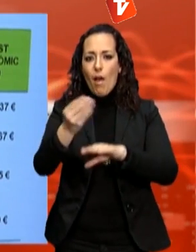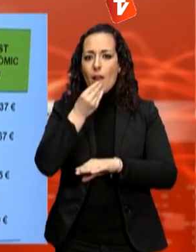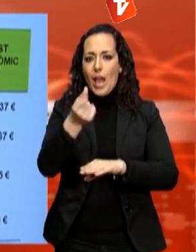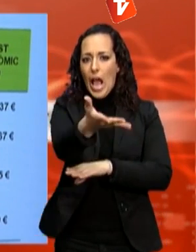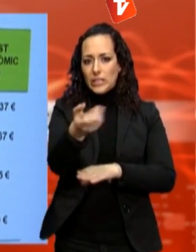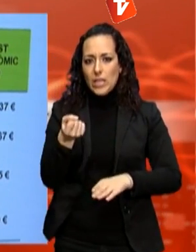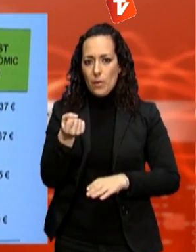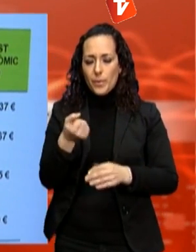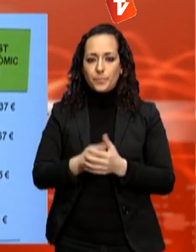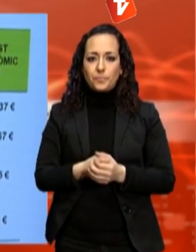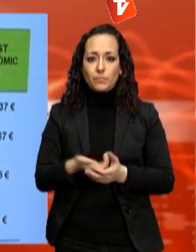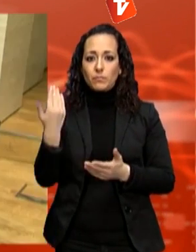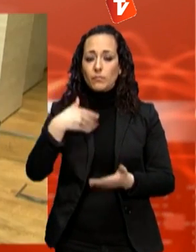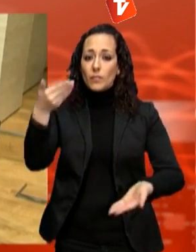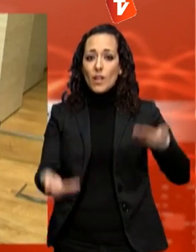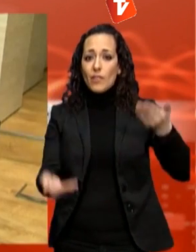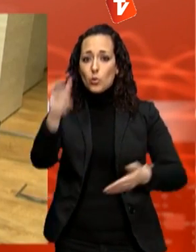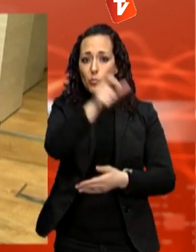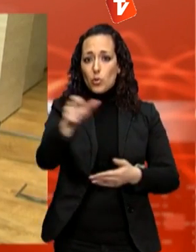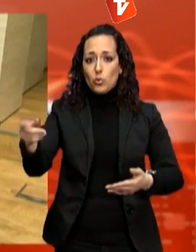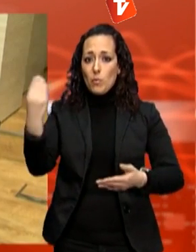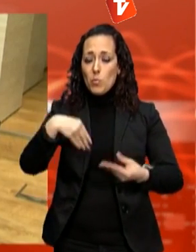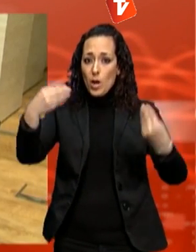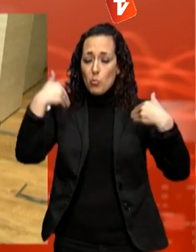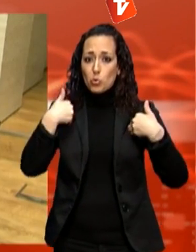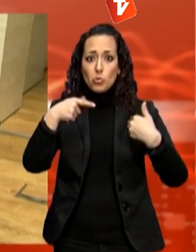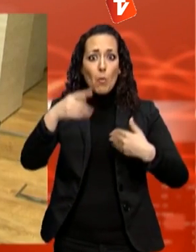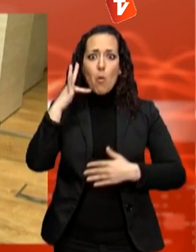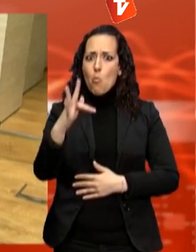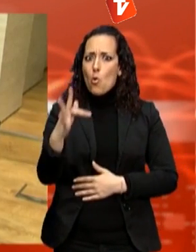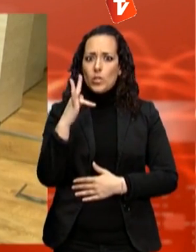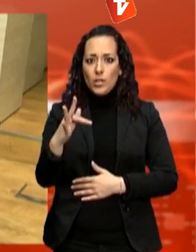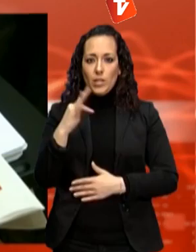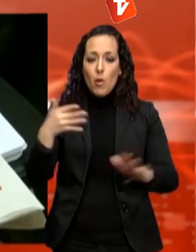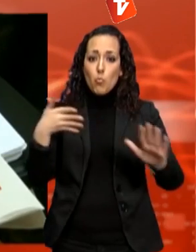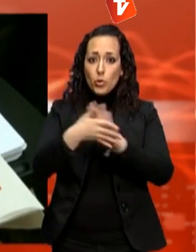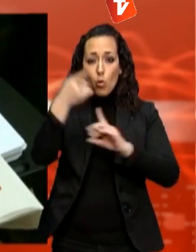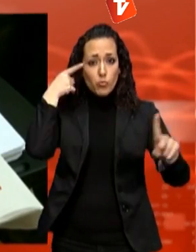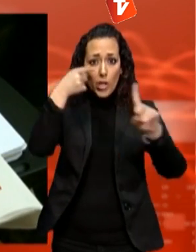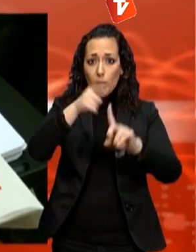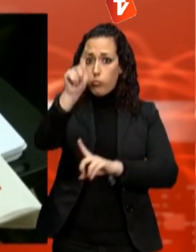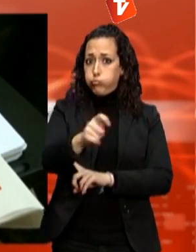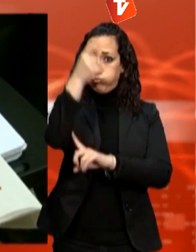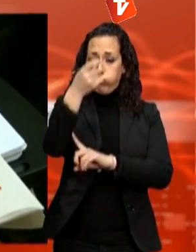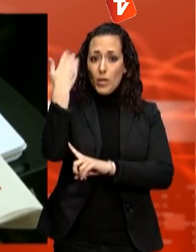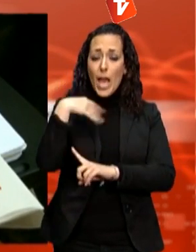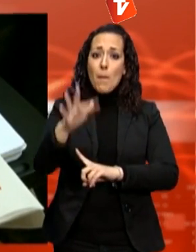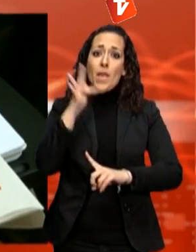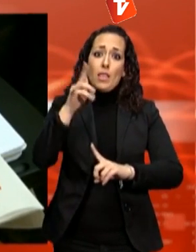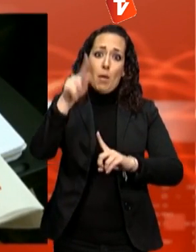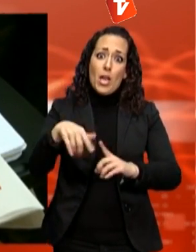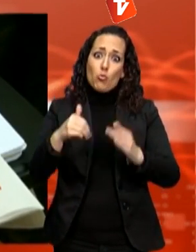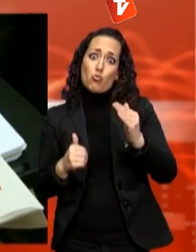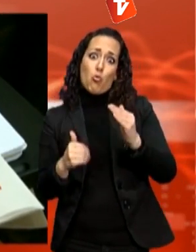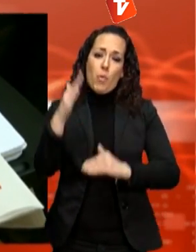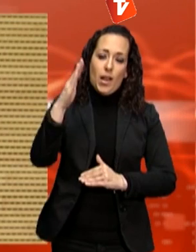municipal. La valoració que en fan els responsables és altament positiva, no només perquè ha assolit els objectius, sinó perquè els ha superat. La inversió total